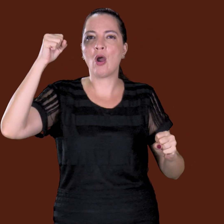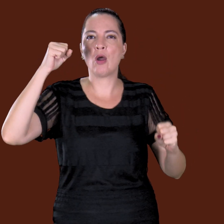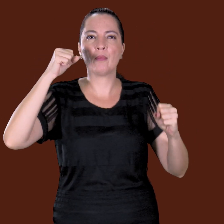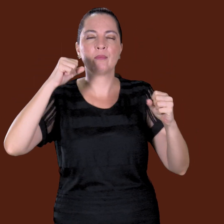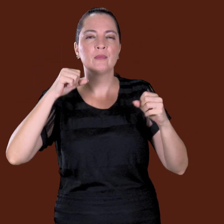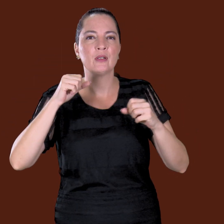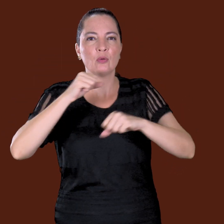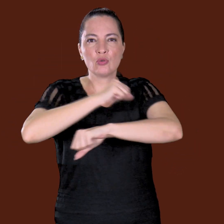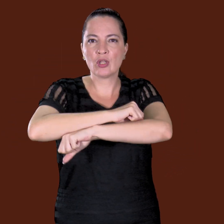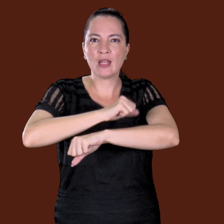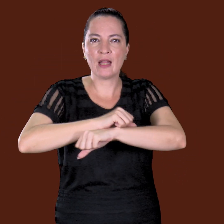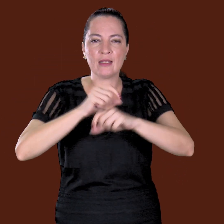Cheio de janelinha, tudo iluminadinho.